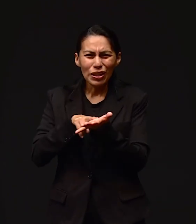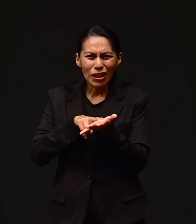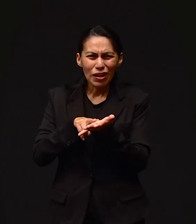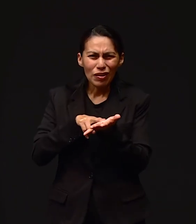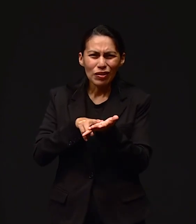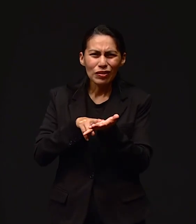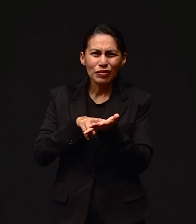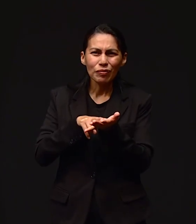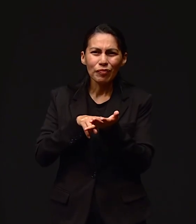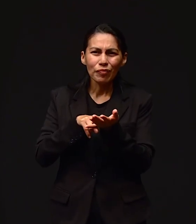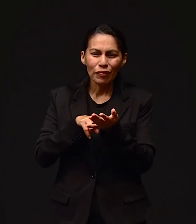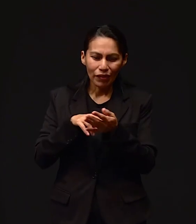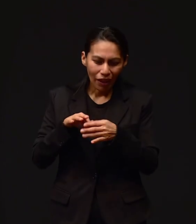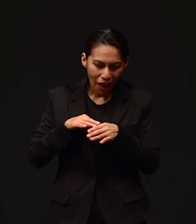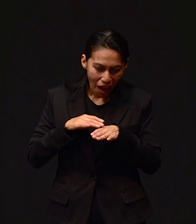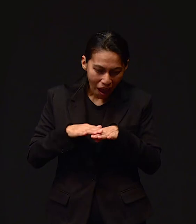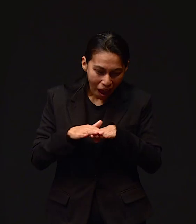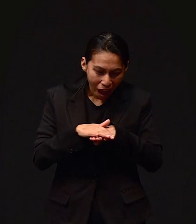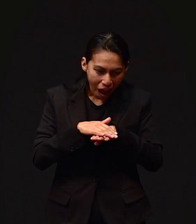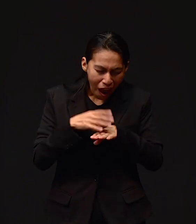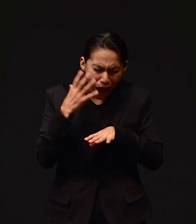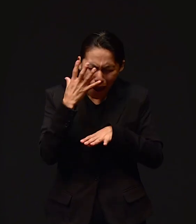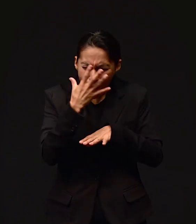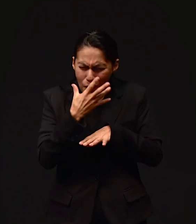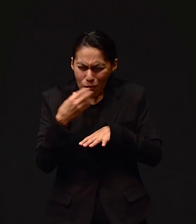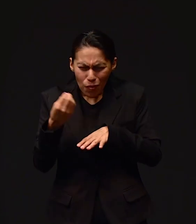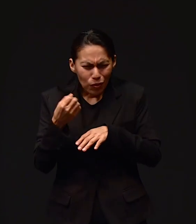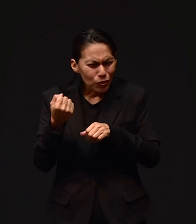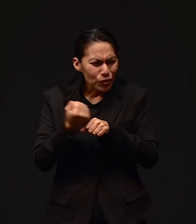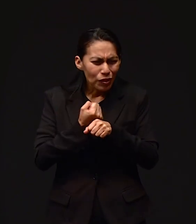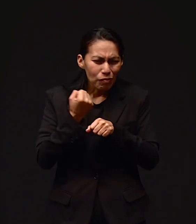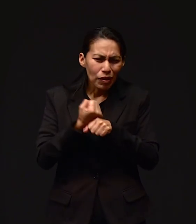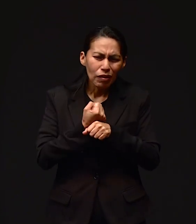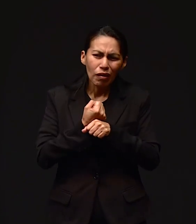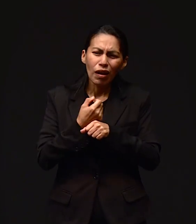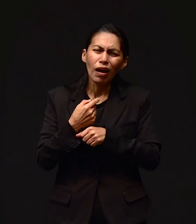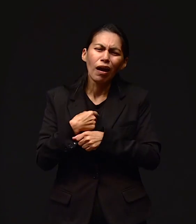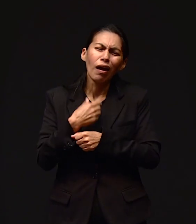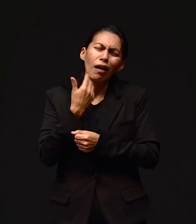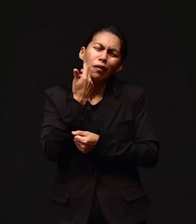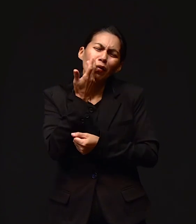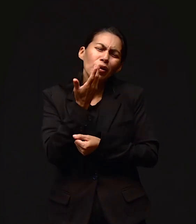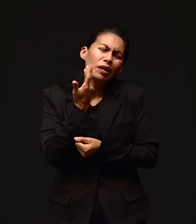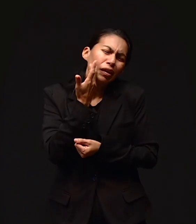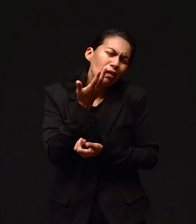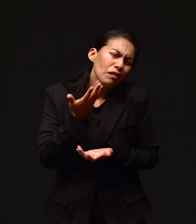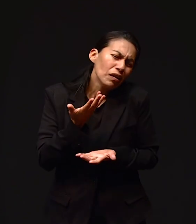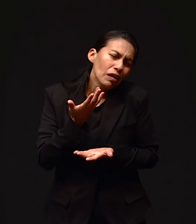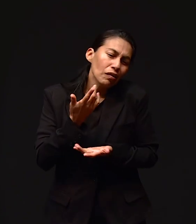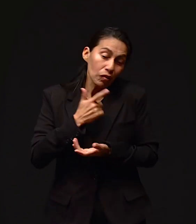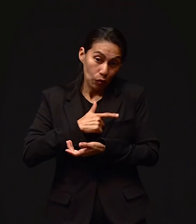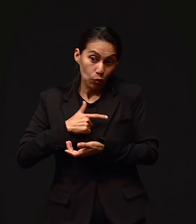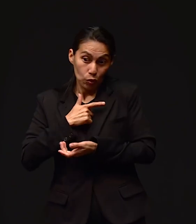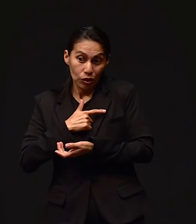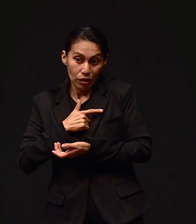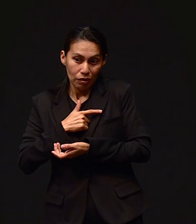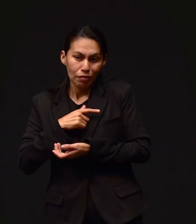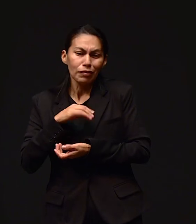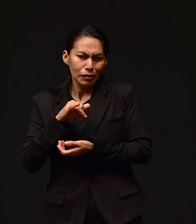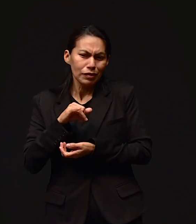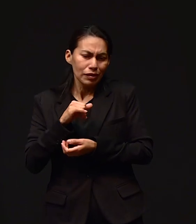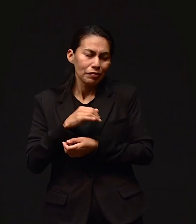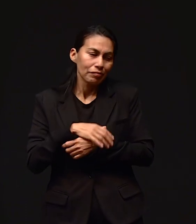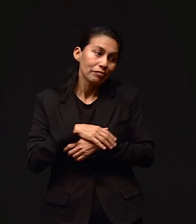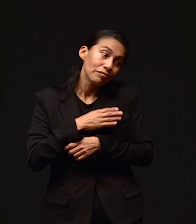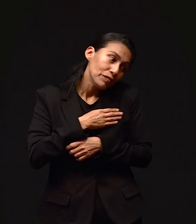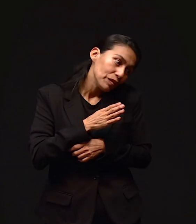de charol. Y le digo, ay, qué lindos están estos zapatos. Le dije yo, ay, yo quiero unos zapatos así como estos. Me dice, ¿te gustan?